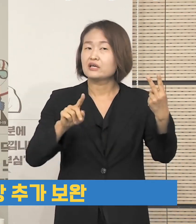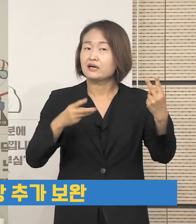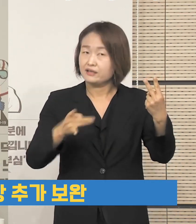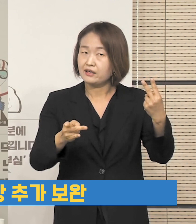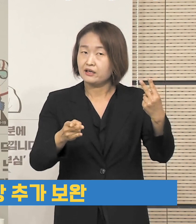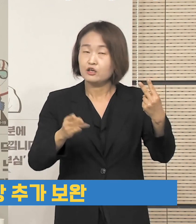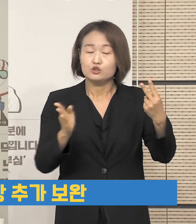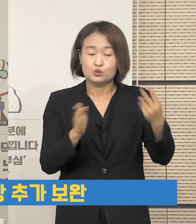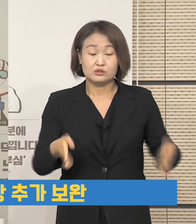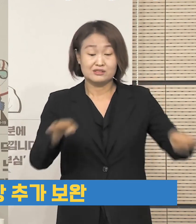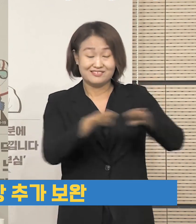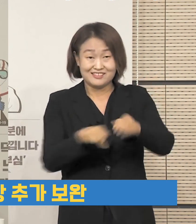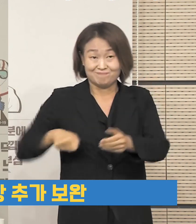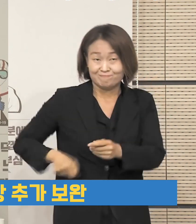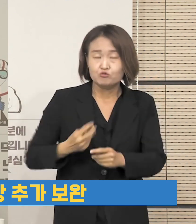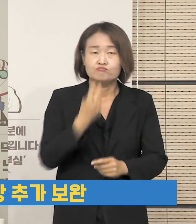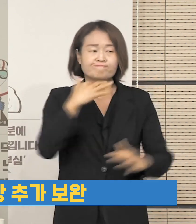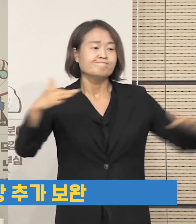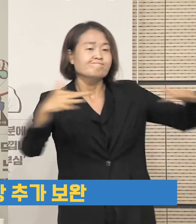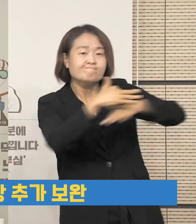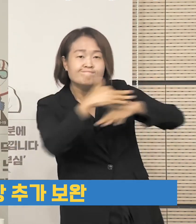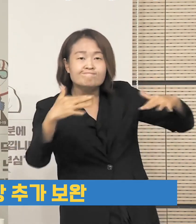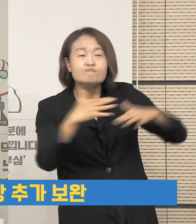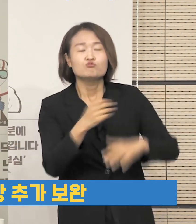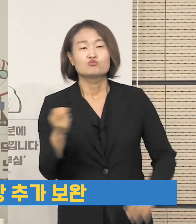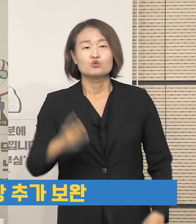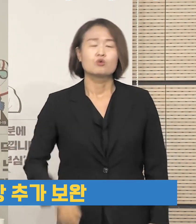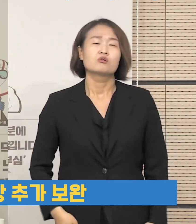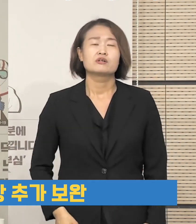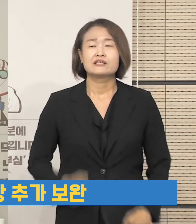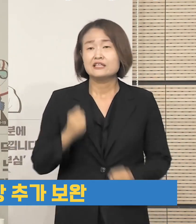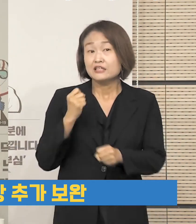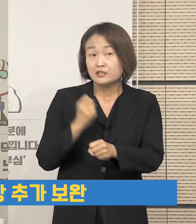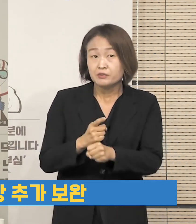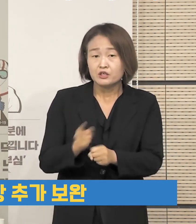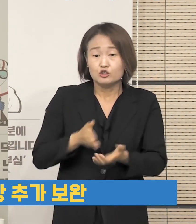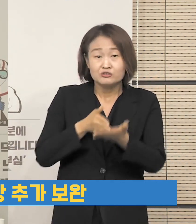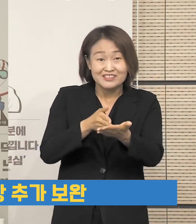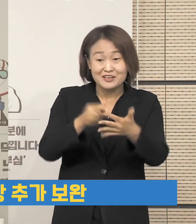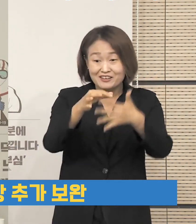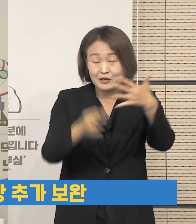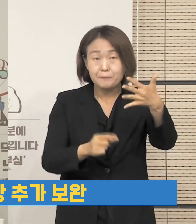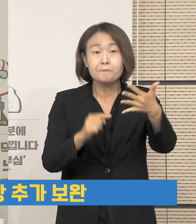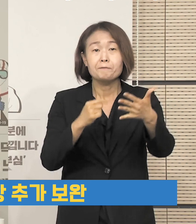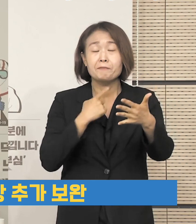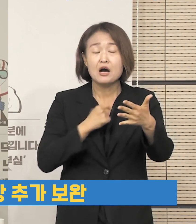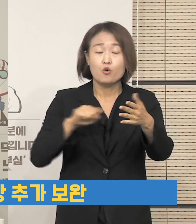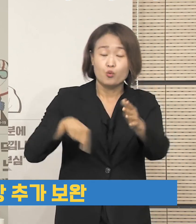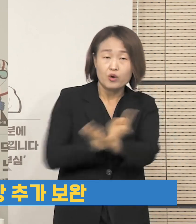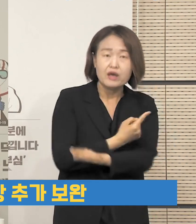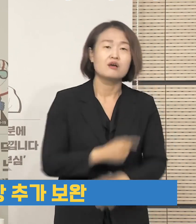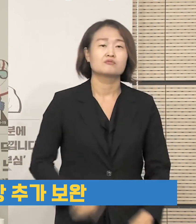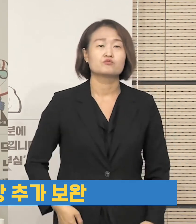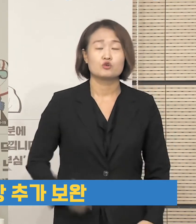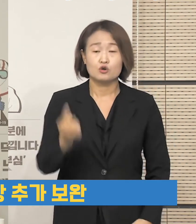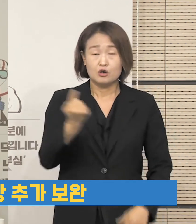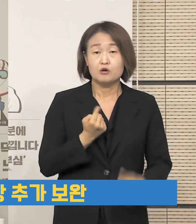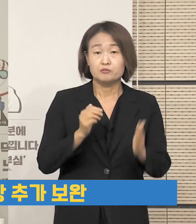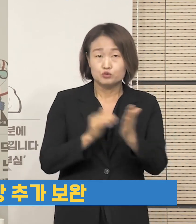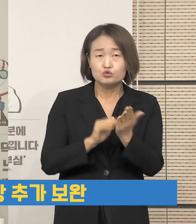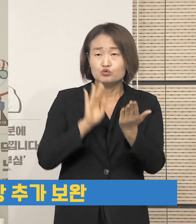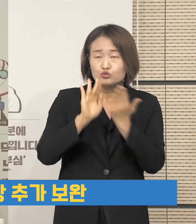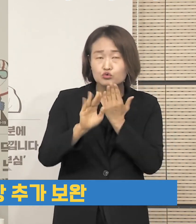시설 소독과 환기 실시 등 기존에 제시했었던 준수사항 이외에 입장 후에도